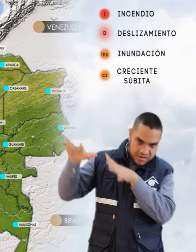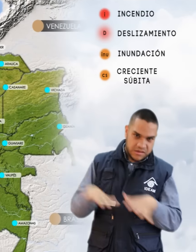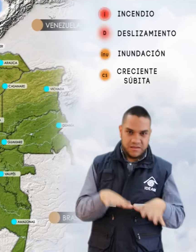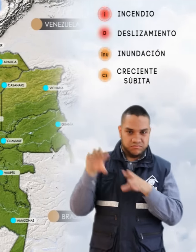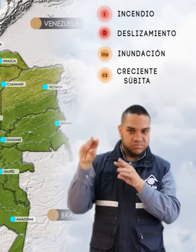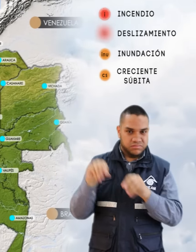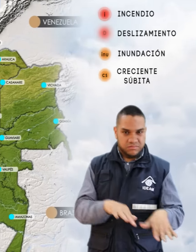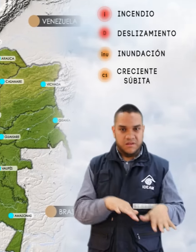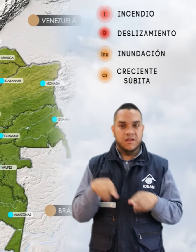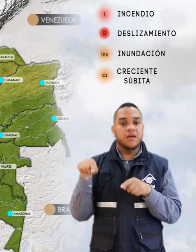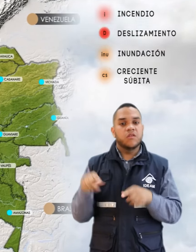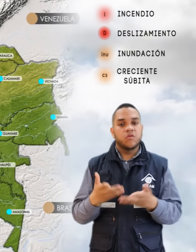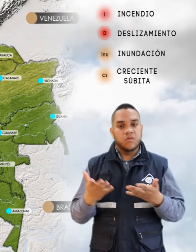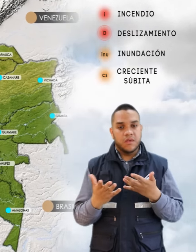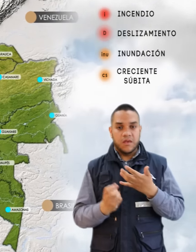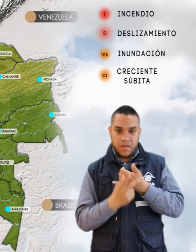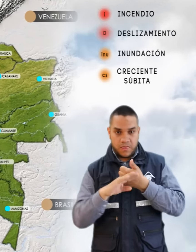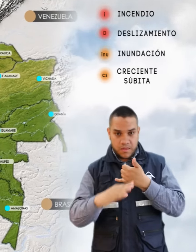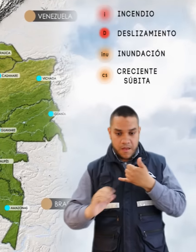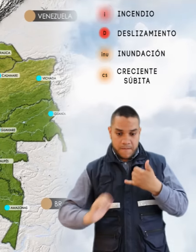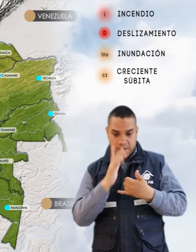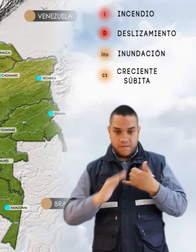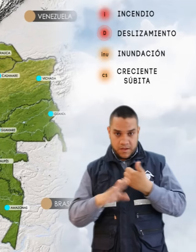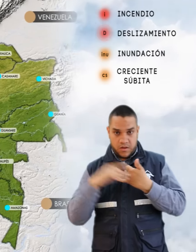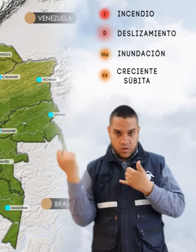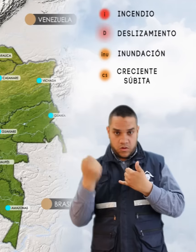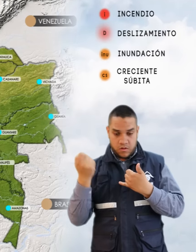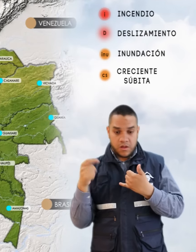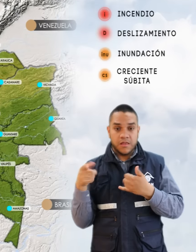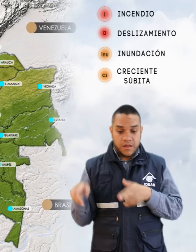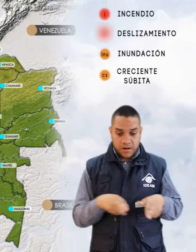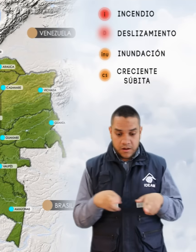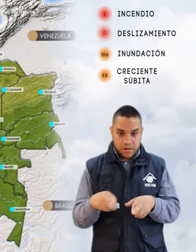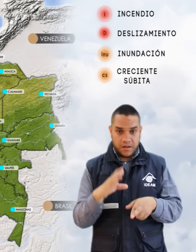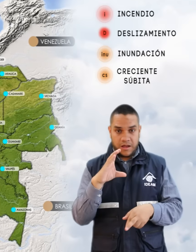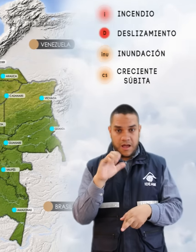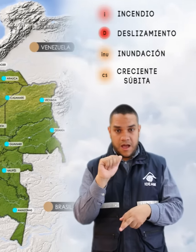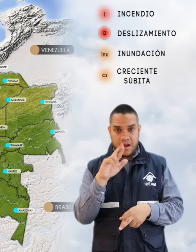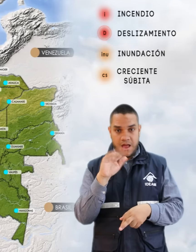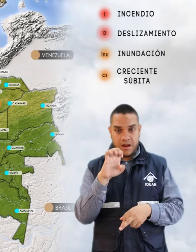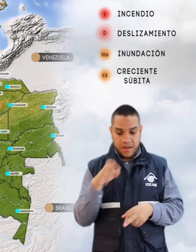dependiente de las regiones Andina, Pacífica y Ordenoquía e incrementos súbitos del río Caral.